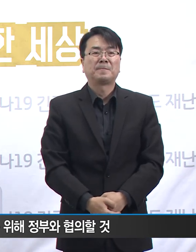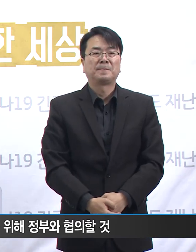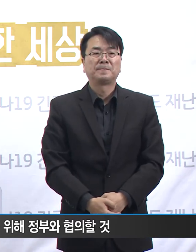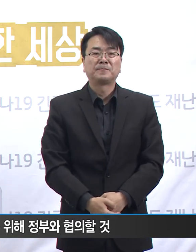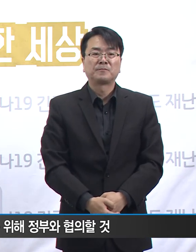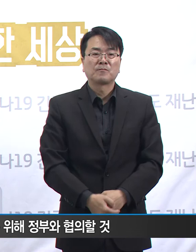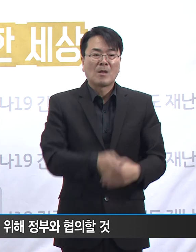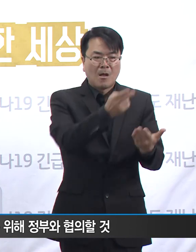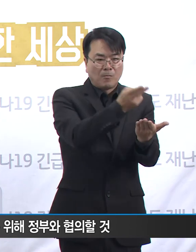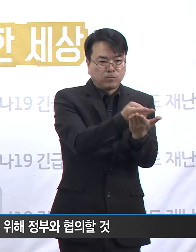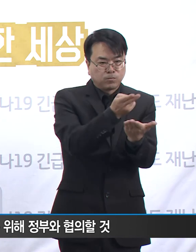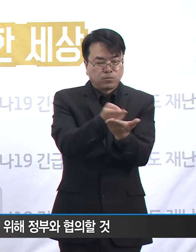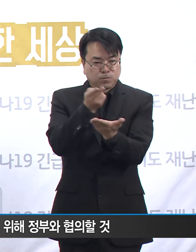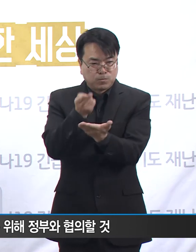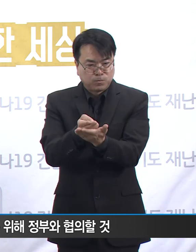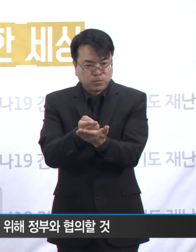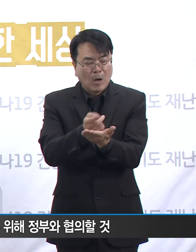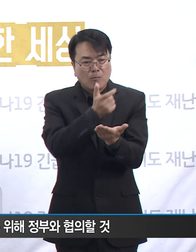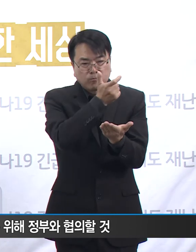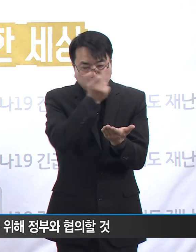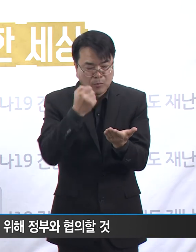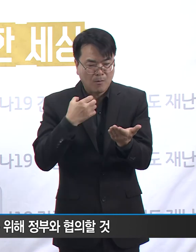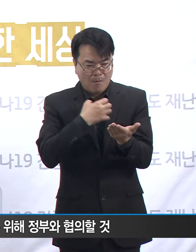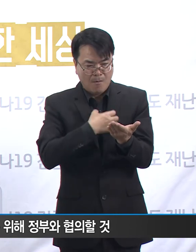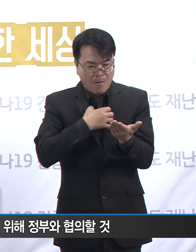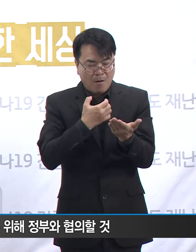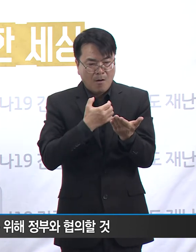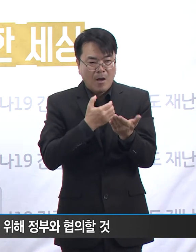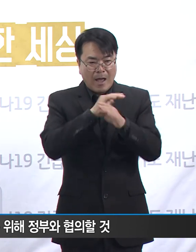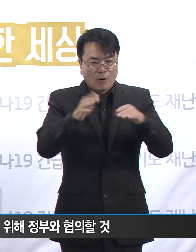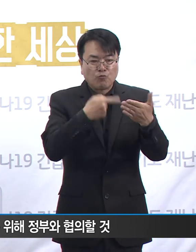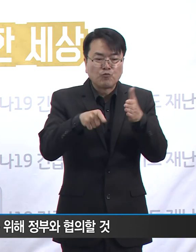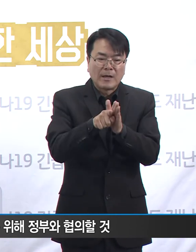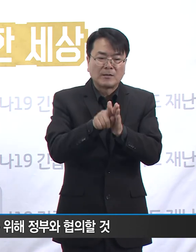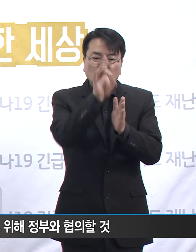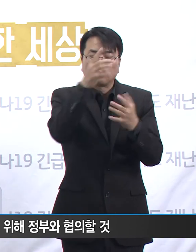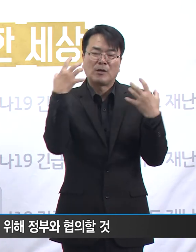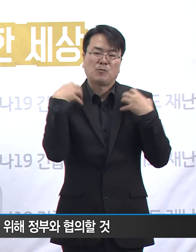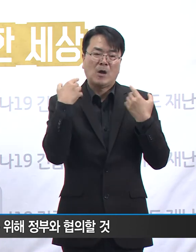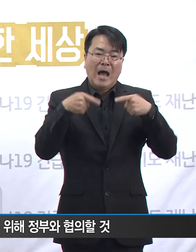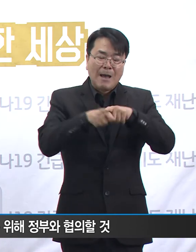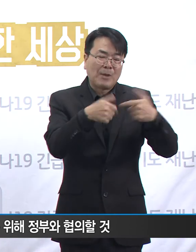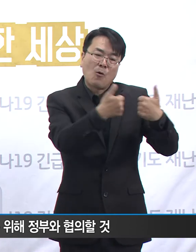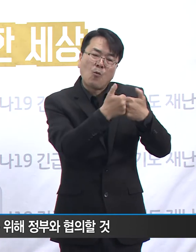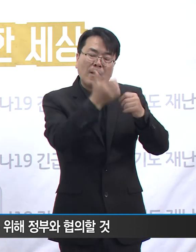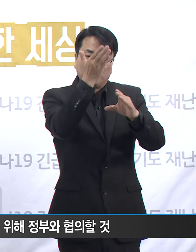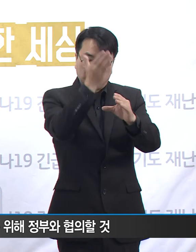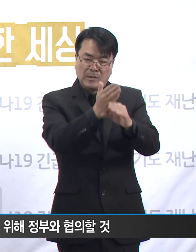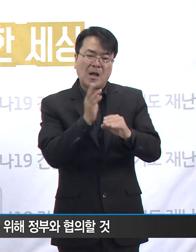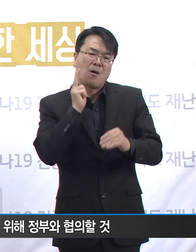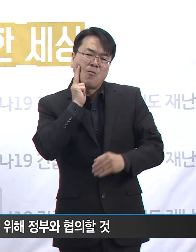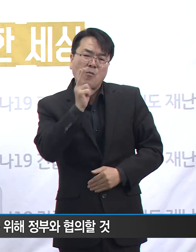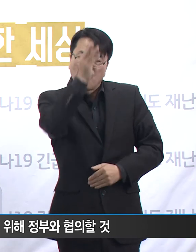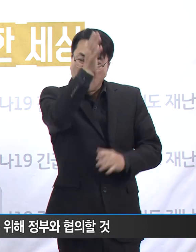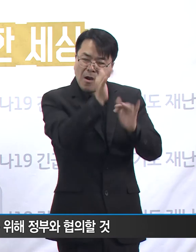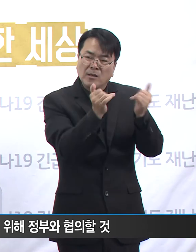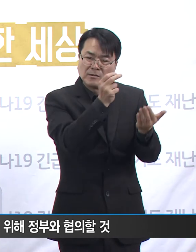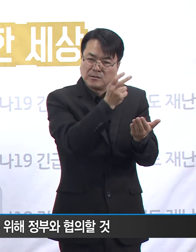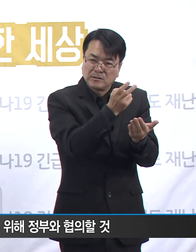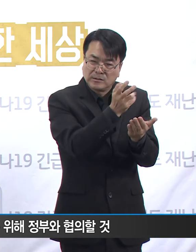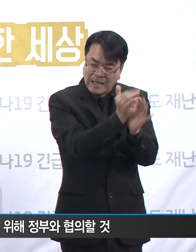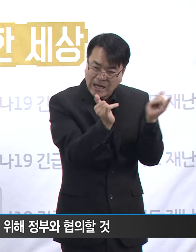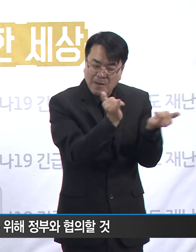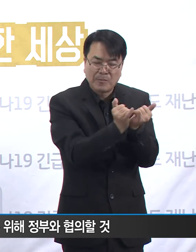병상수급부족 우려해소를 위해 정부와도 긴밀히 협의하겠습니다. 특히 중환자 병상이나 혈액투속환자 등